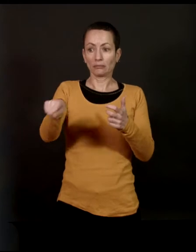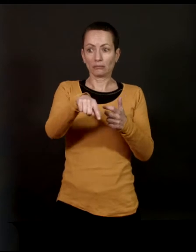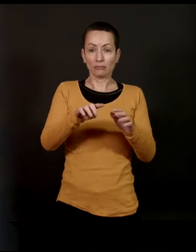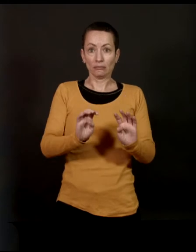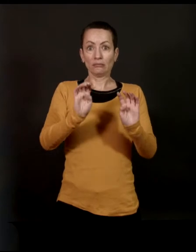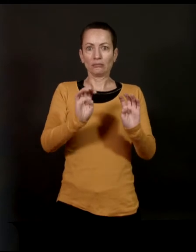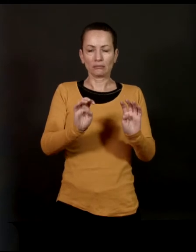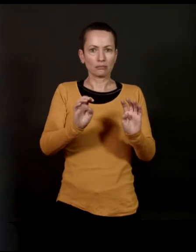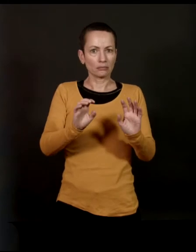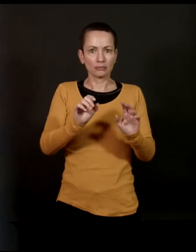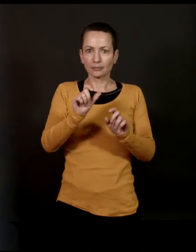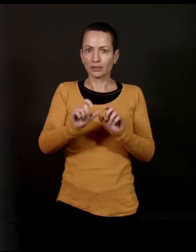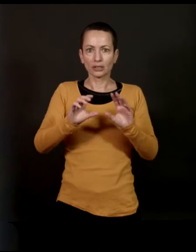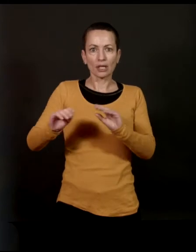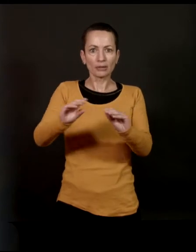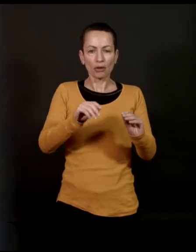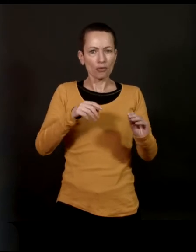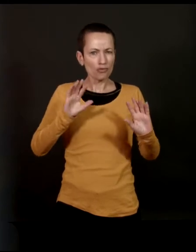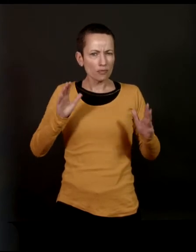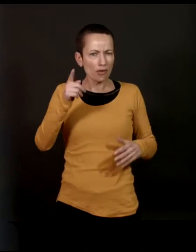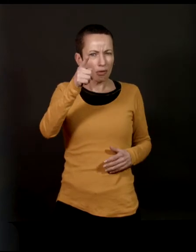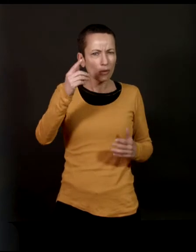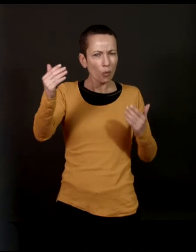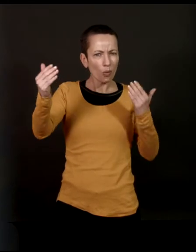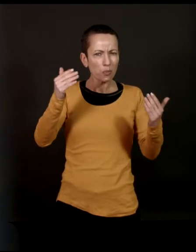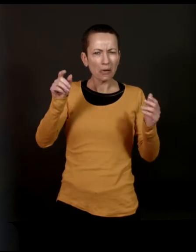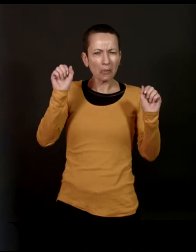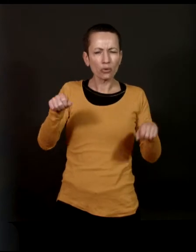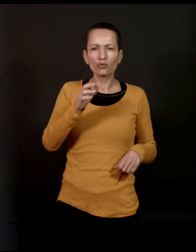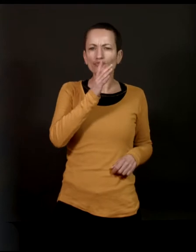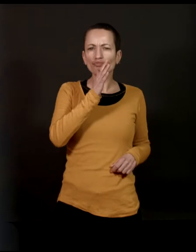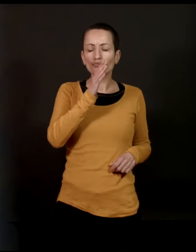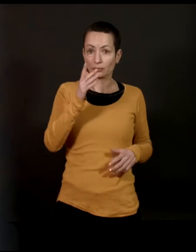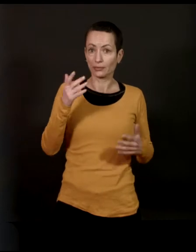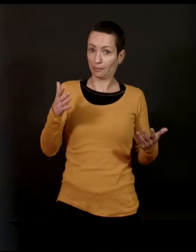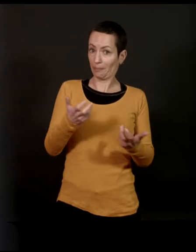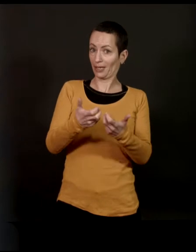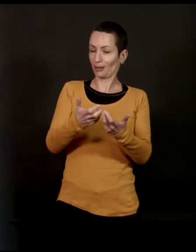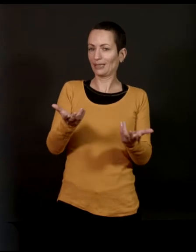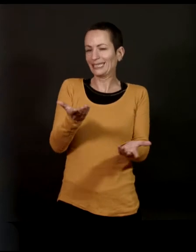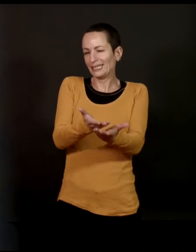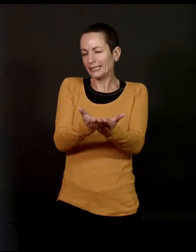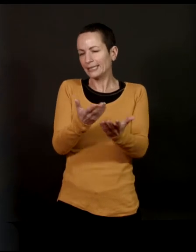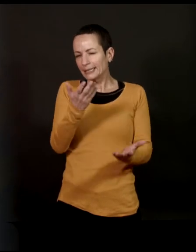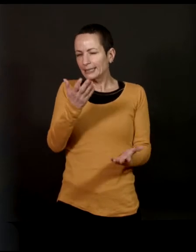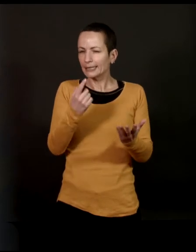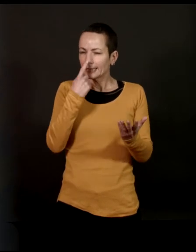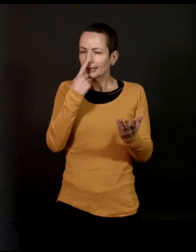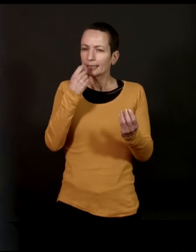mal vécu à Montréal-Lacluze. Comment on peut comparer l'un et l'autre ? Donc, voilà, je pense que chaque chose,